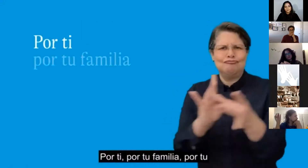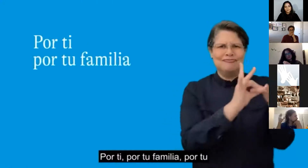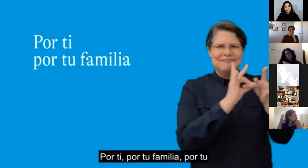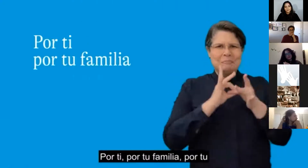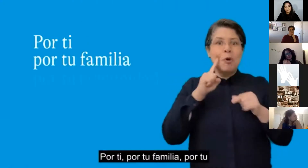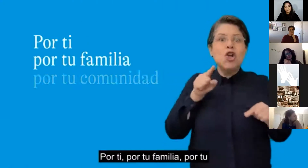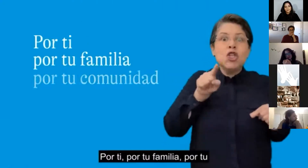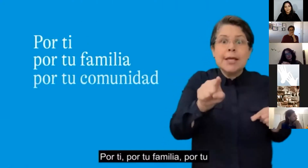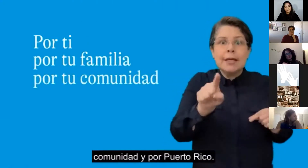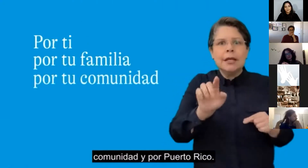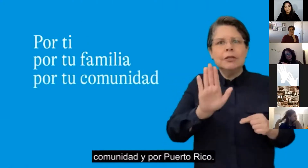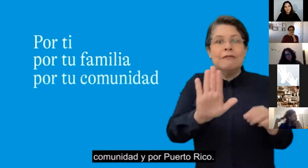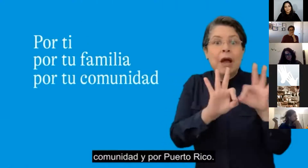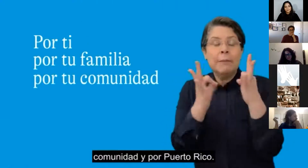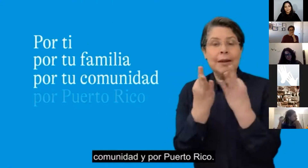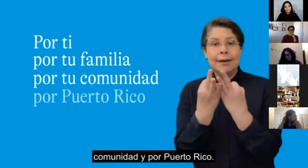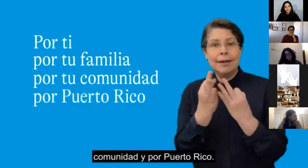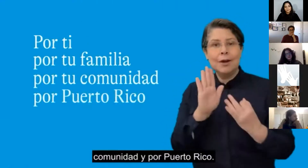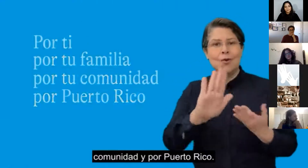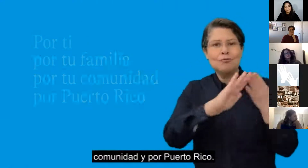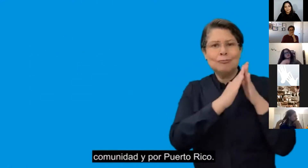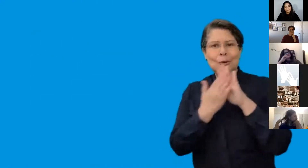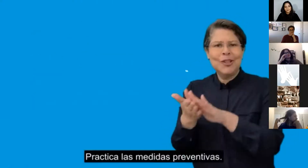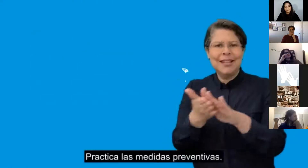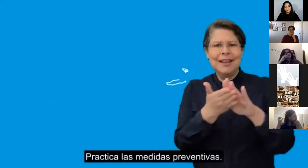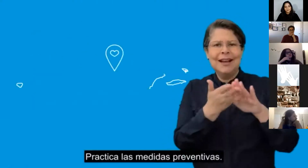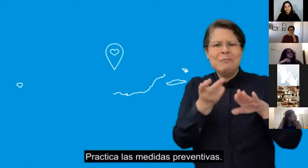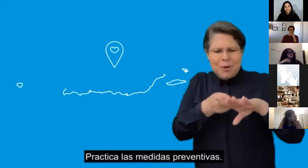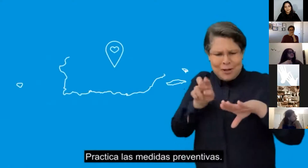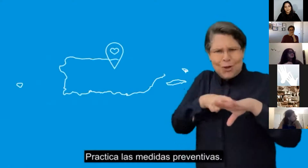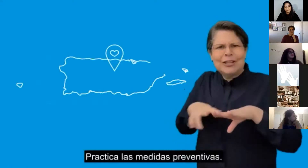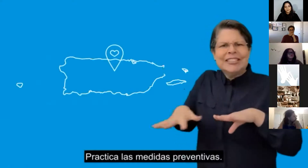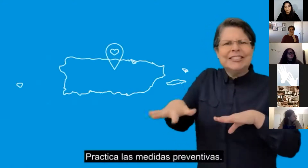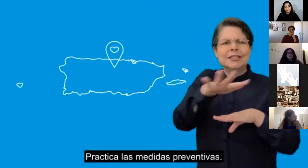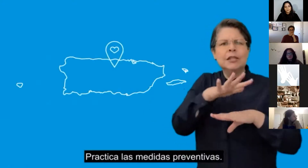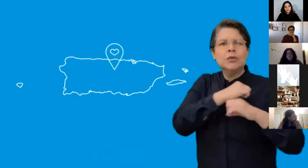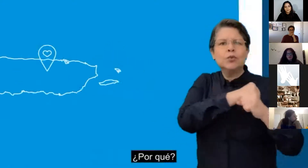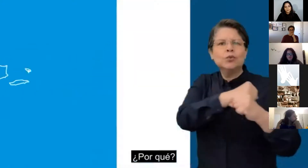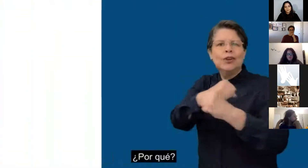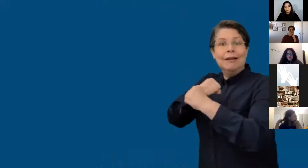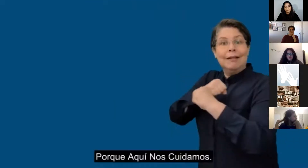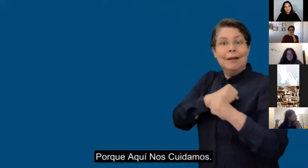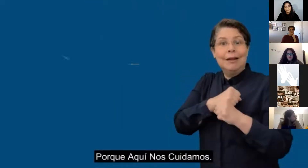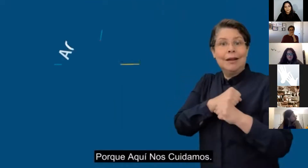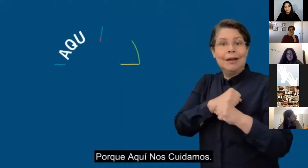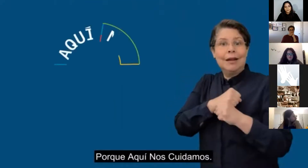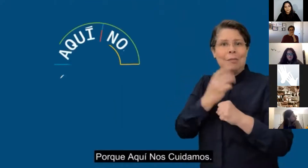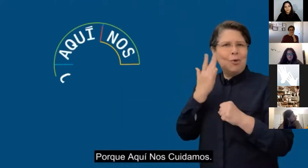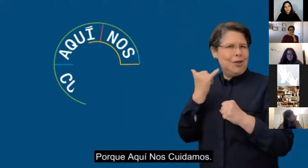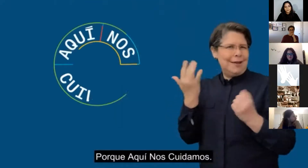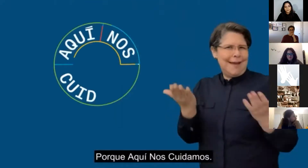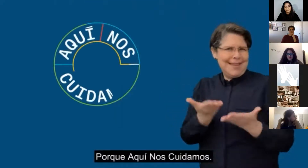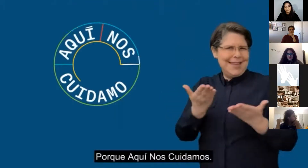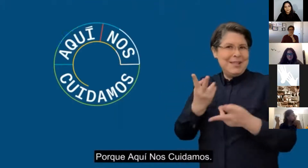por tu familia, por tu comunidad y por Puerto Rico, practica las medidas preventivas. ¿Por qué? Porque aquí